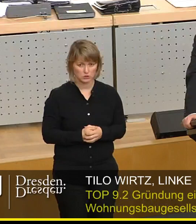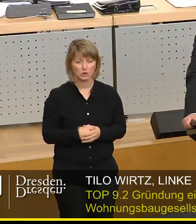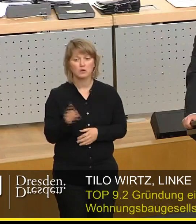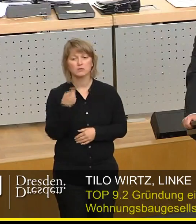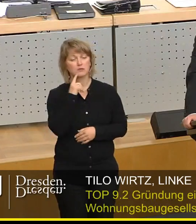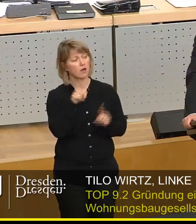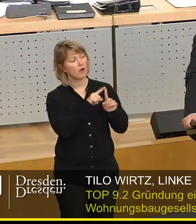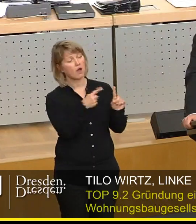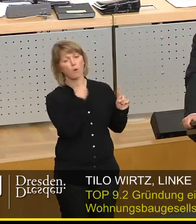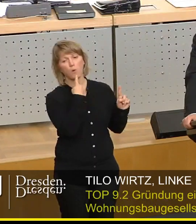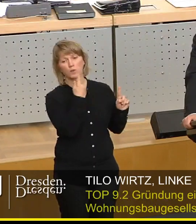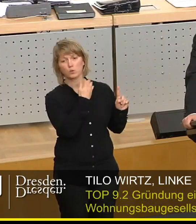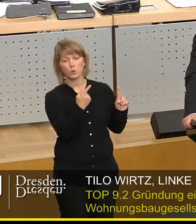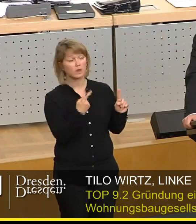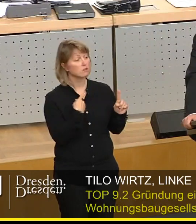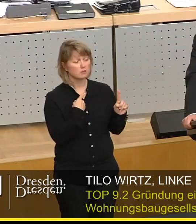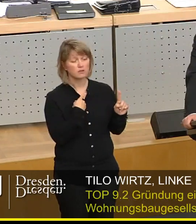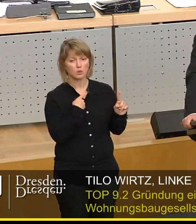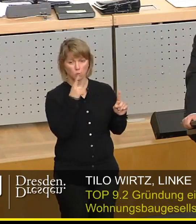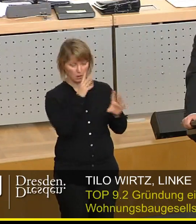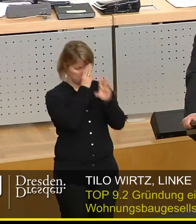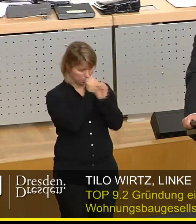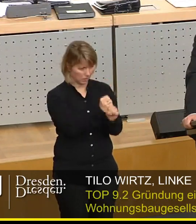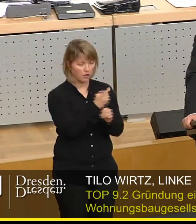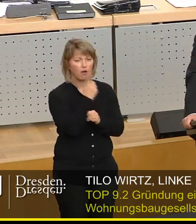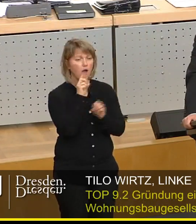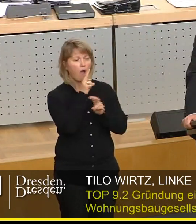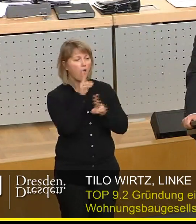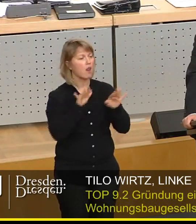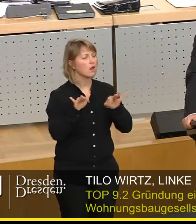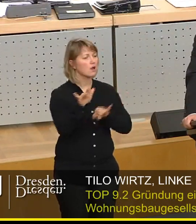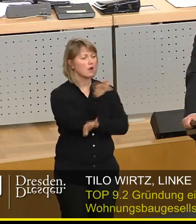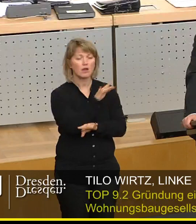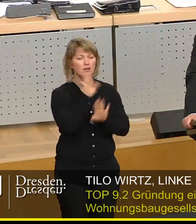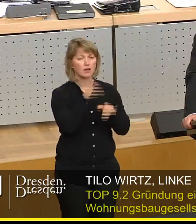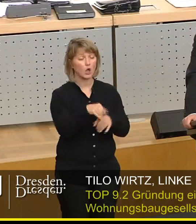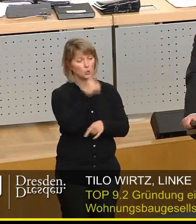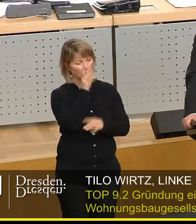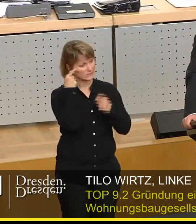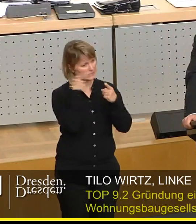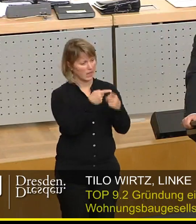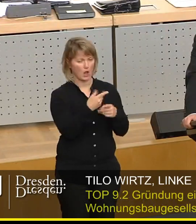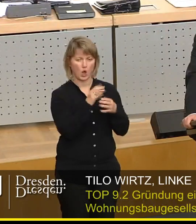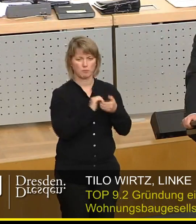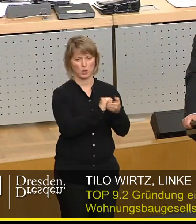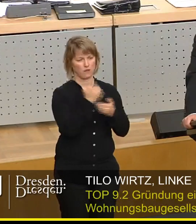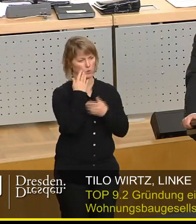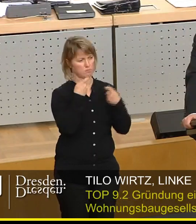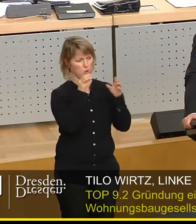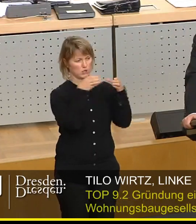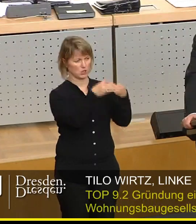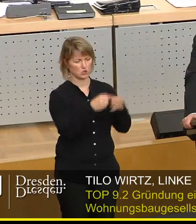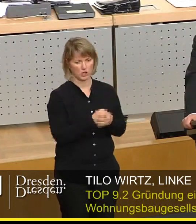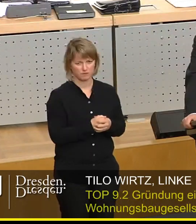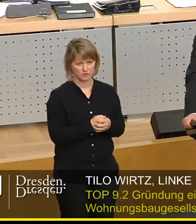vorgeworfen, wir würden nicht alle Instrumente nutzen, sondern nur auf eins schauen, nämlich auf eine kommunale Wohnungsbaugesellschaft. Und